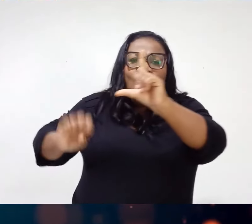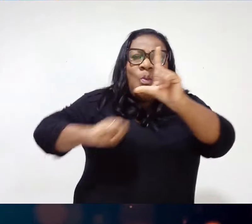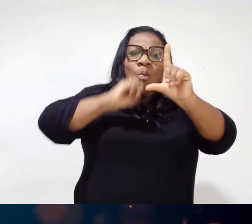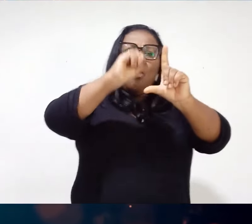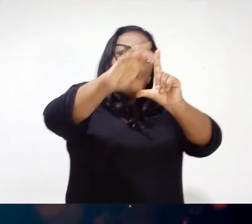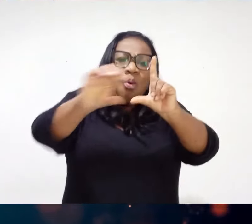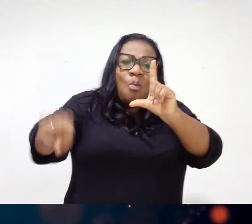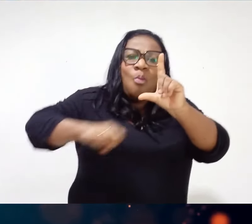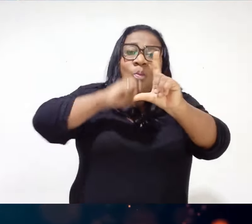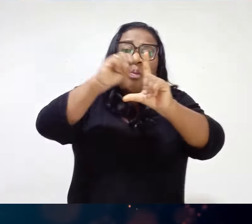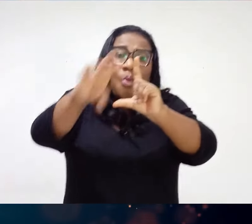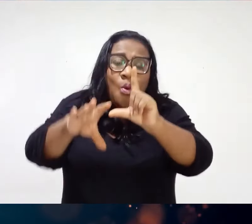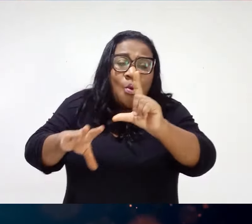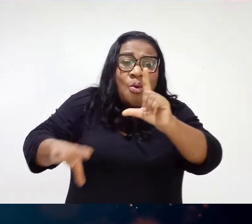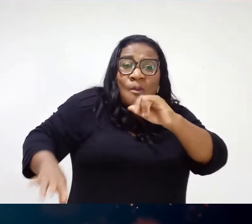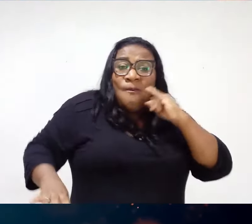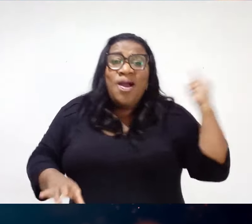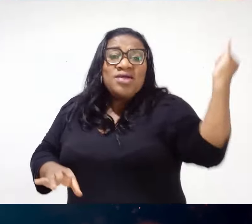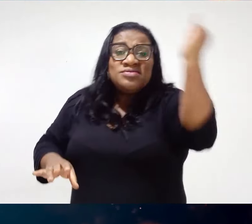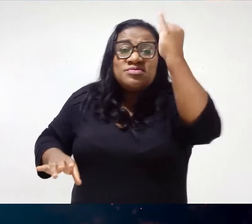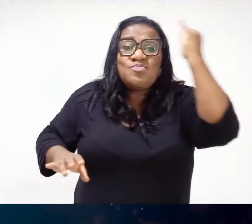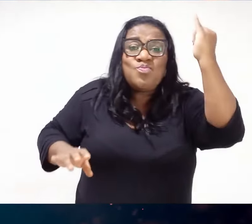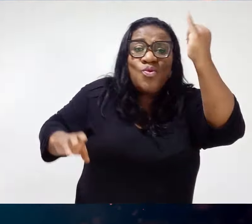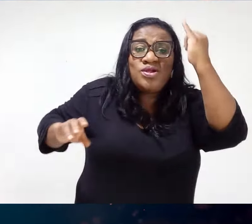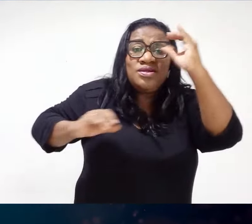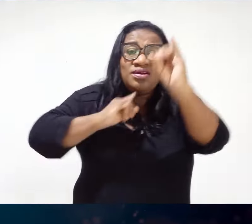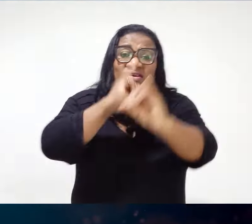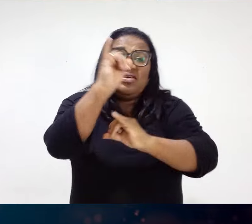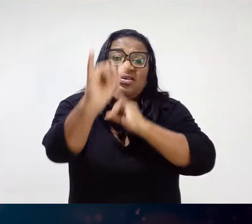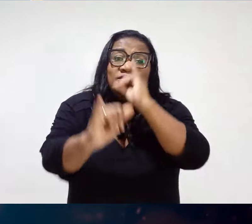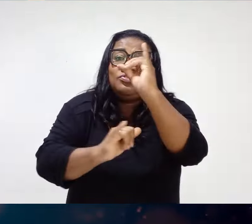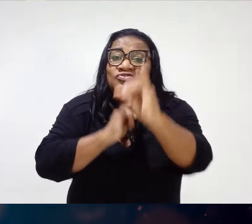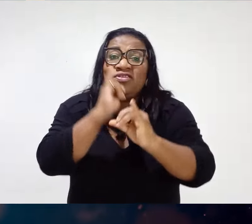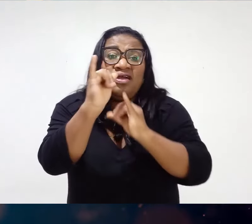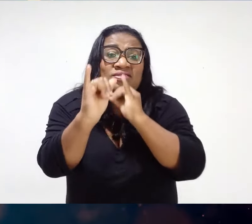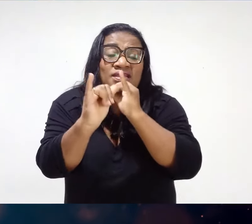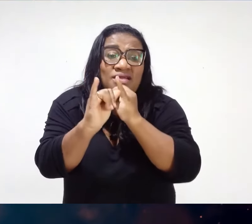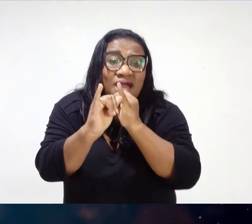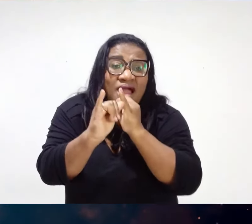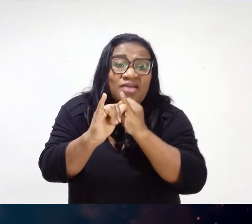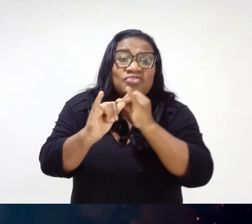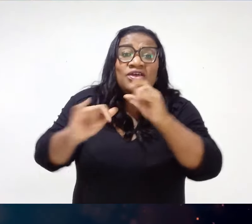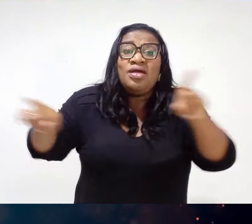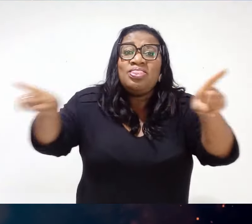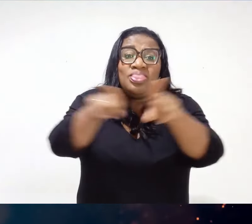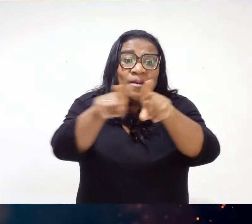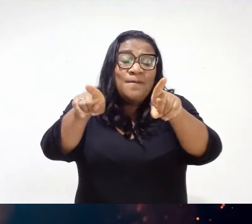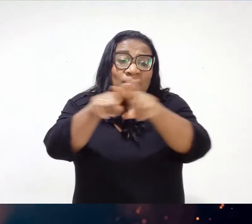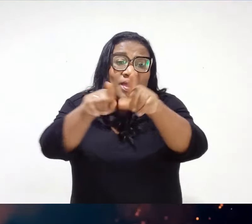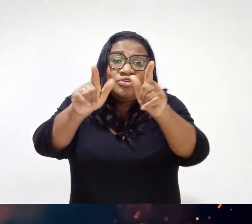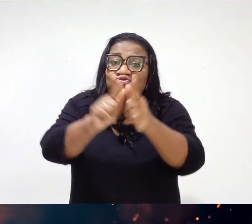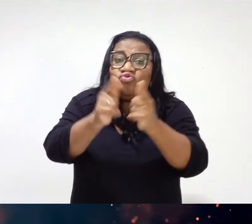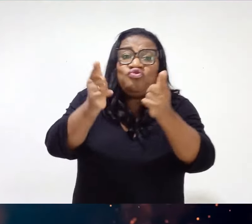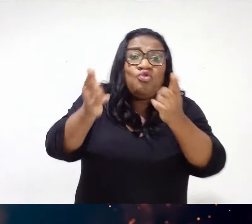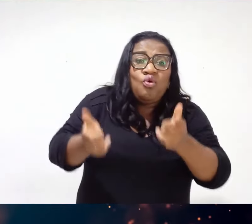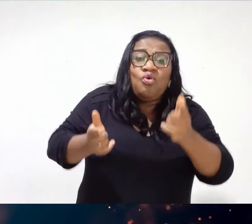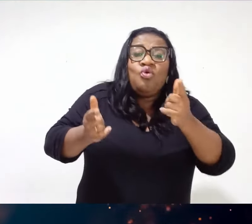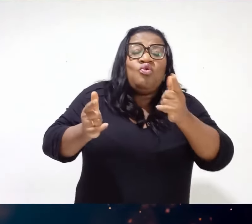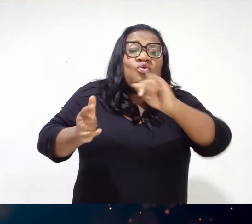importantes Veículos internacionais Irmãos Os maiores jornais do mundo Mostraram essa foto The New York Times